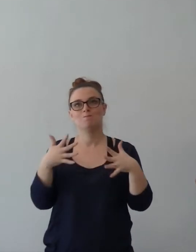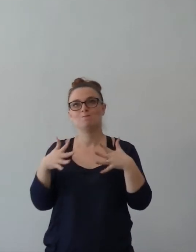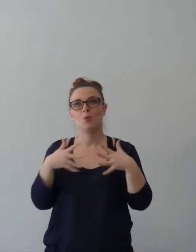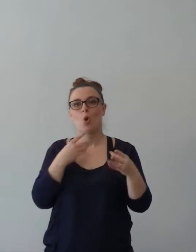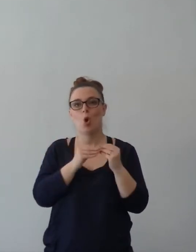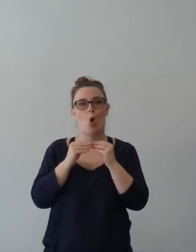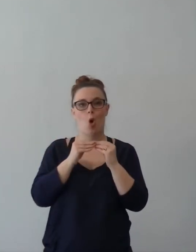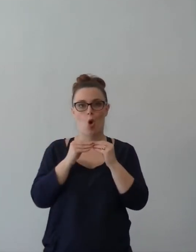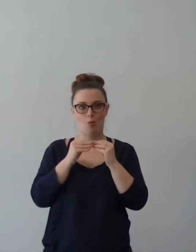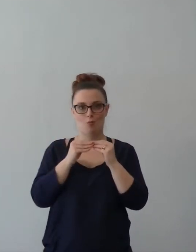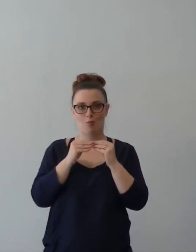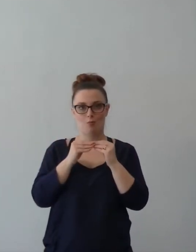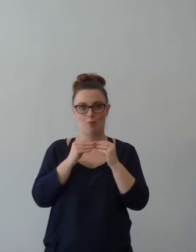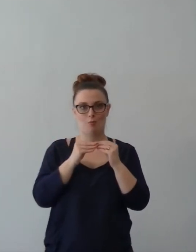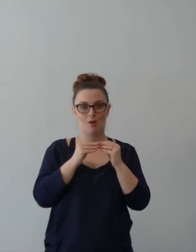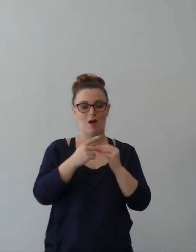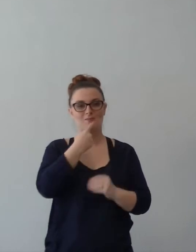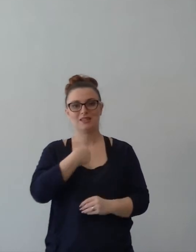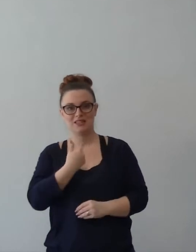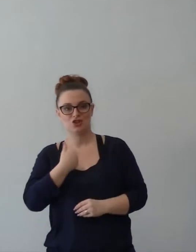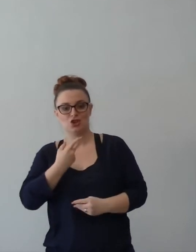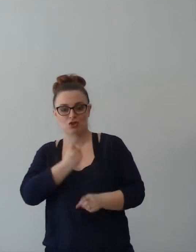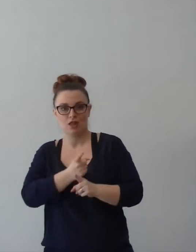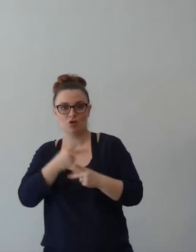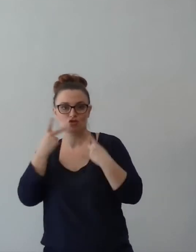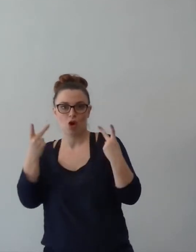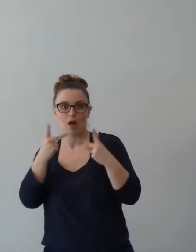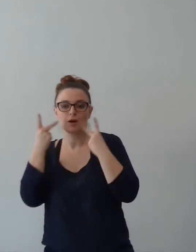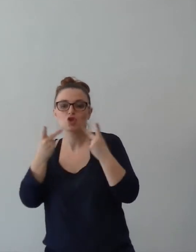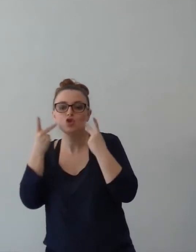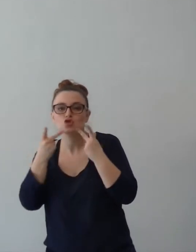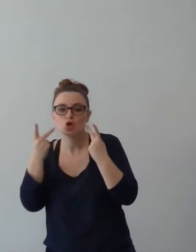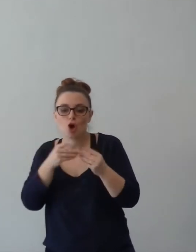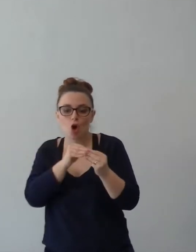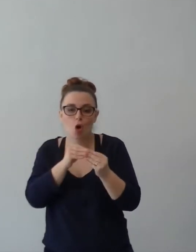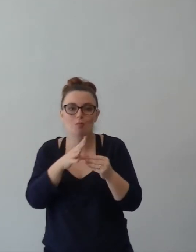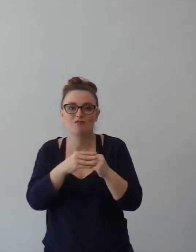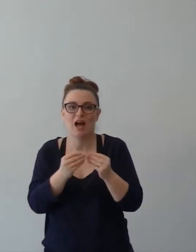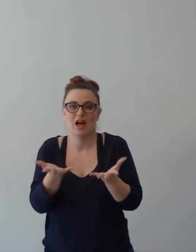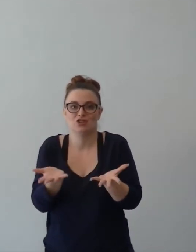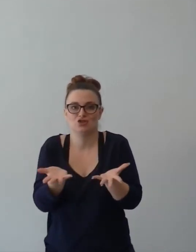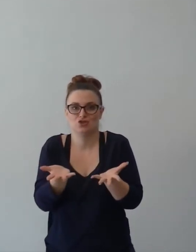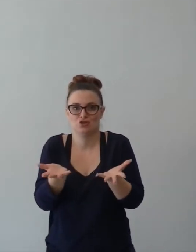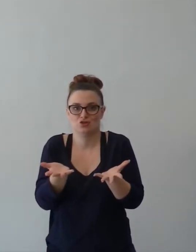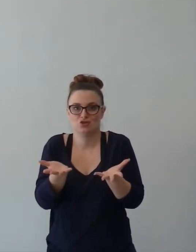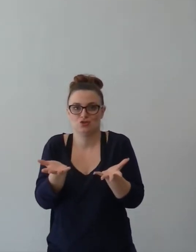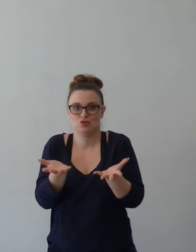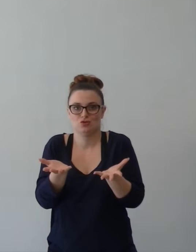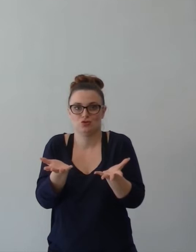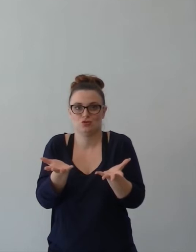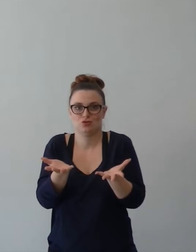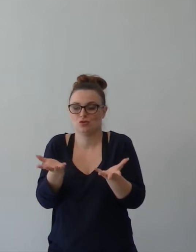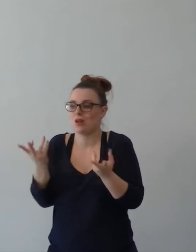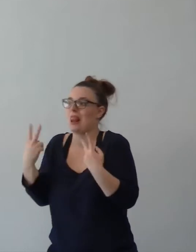va bene. L'unico posto dove tu puoi avere gioia è nel Signore, perché non cercare la gioia nella vita, tanto non la